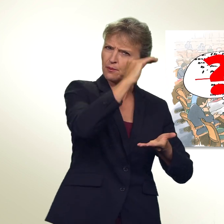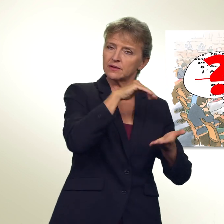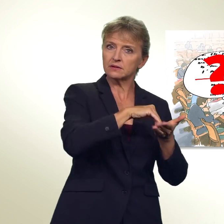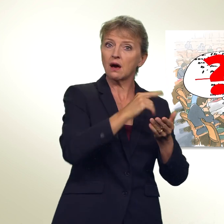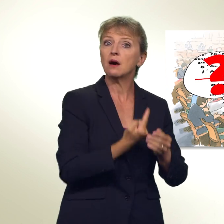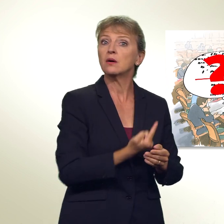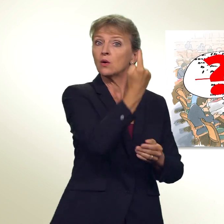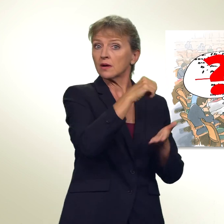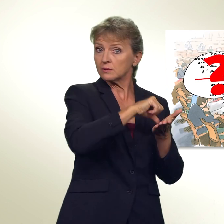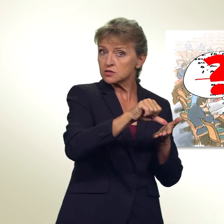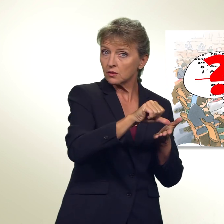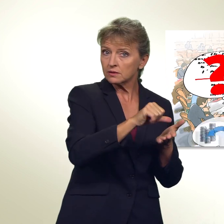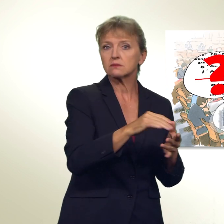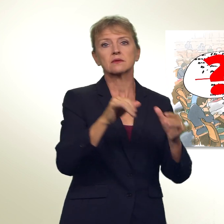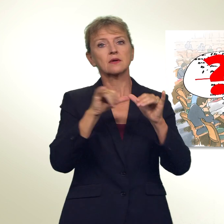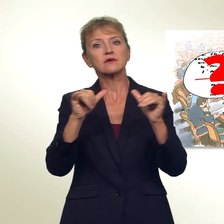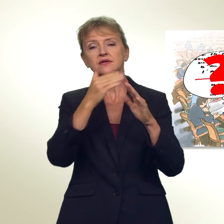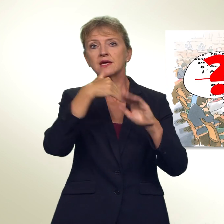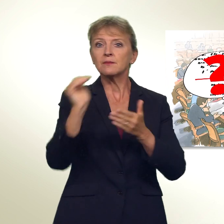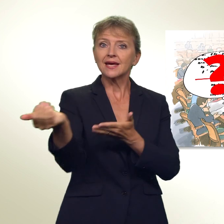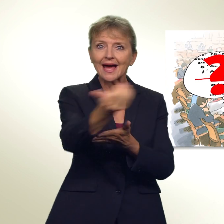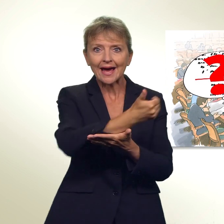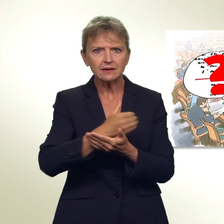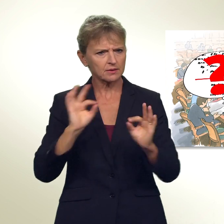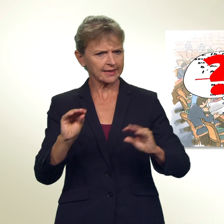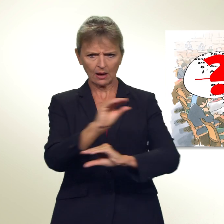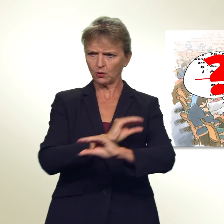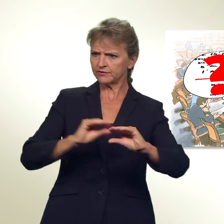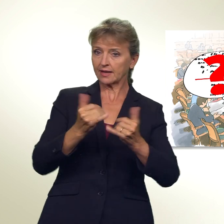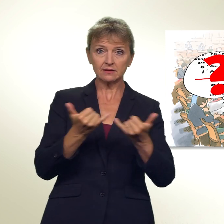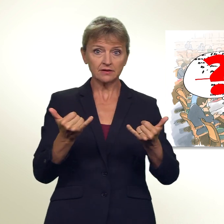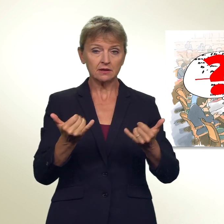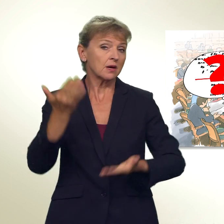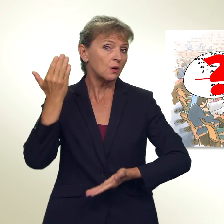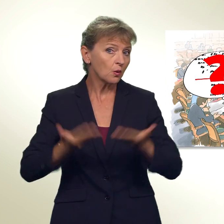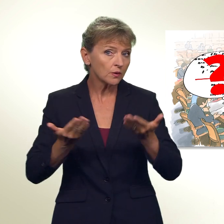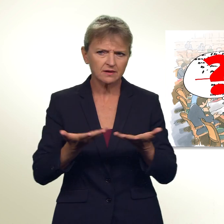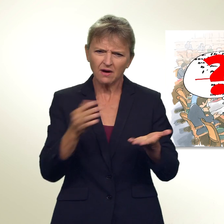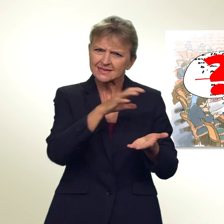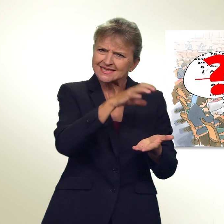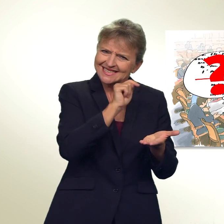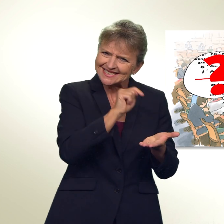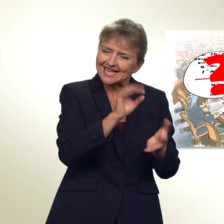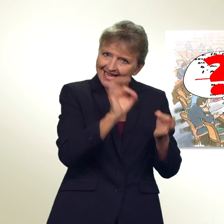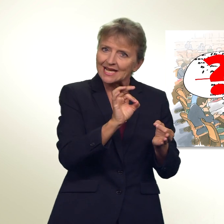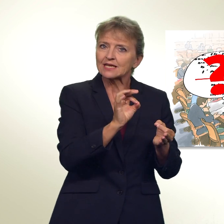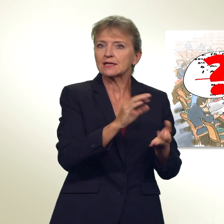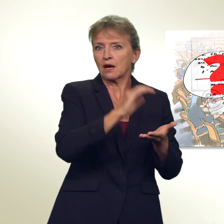Besteuerung? Wie werden die Mehreinnahmen umverteilt? Oder Was gilt als Kapitaleinkommen? Der